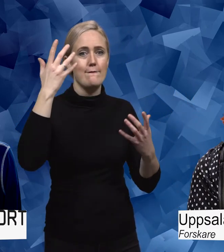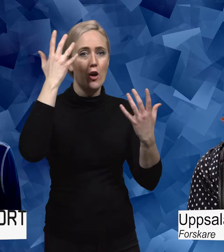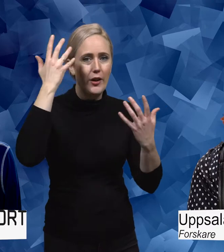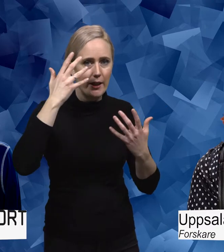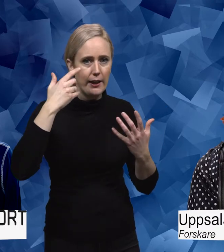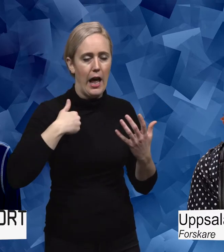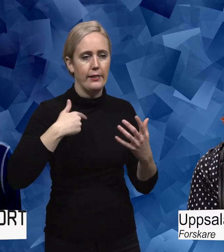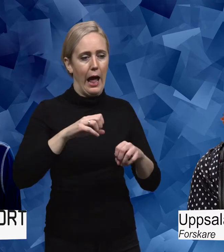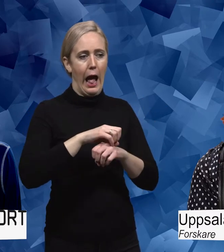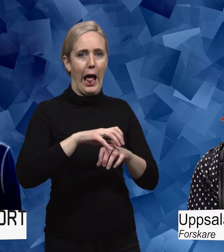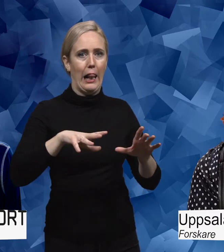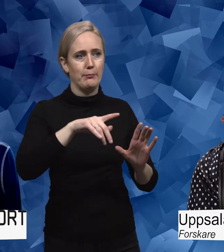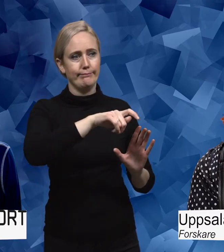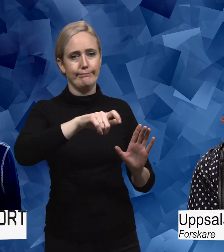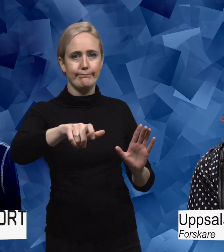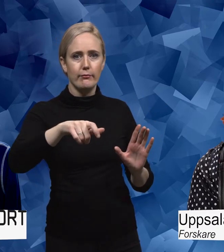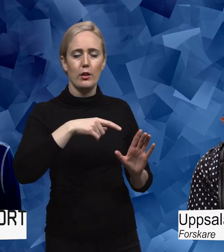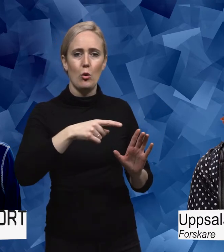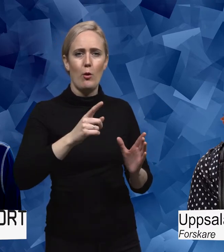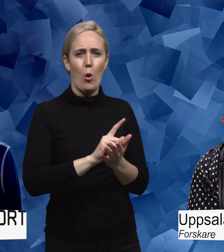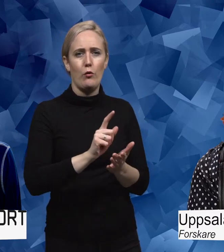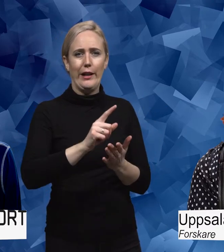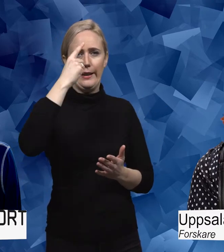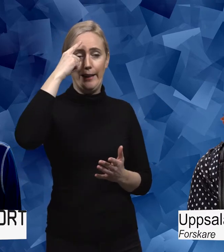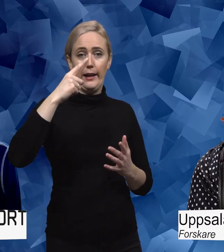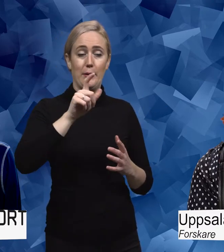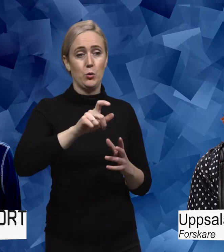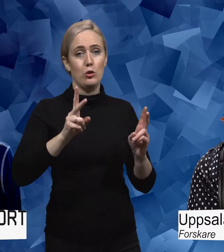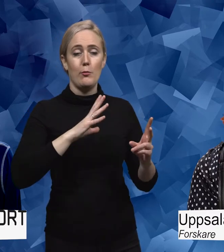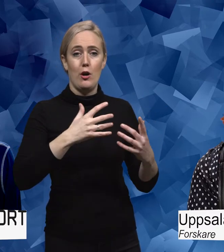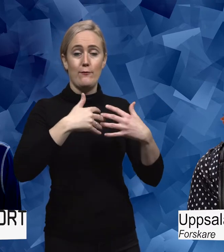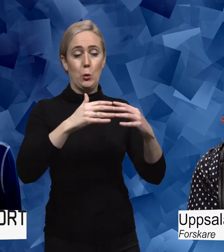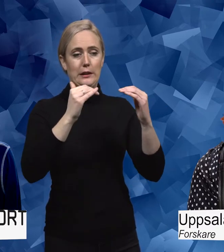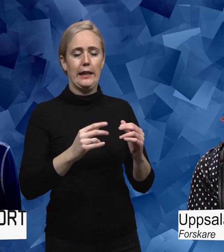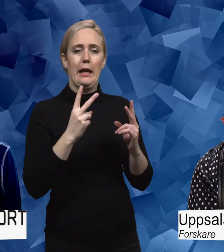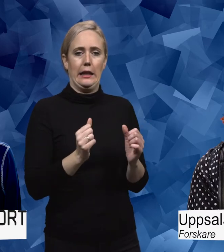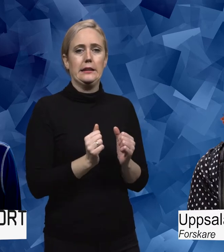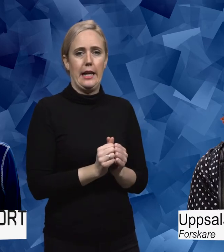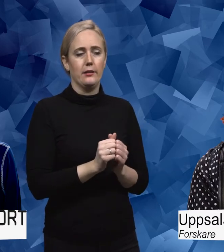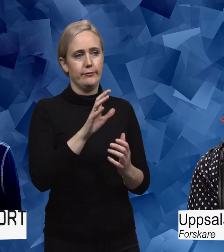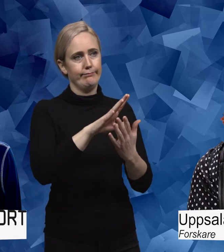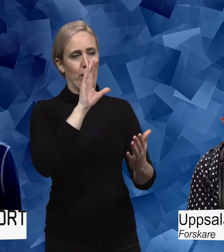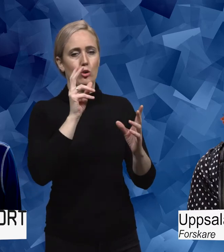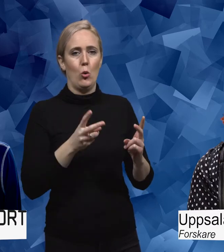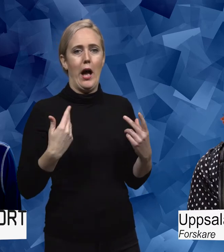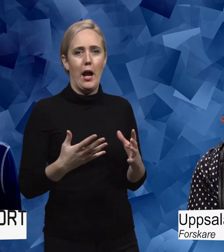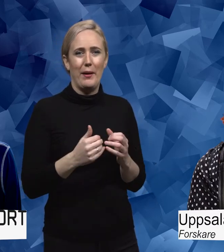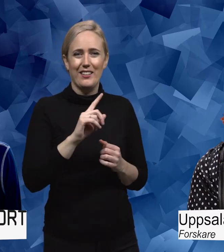allmänheten rätt ofta har en bild av personer med funktionsnedsättning, men som blandar dem in en massa andra begrepp också. Alltså sjuk,